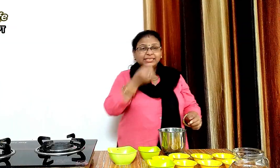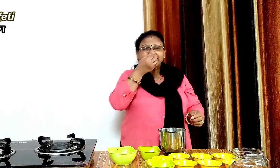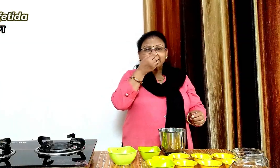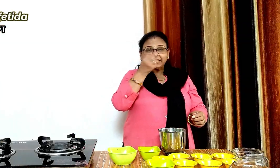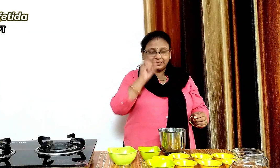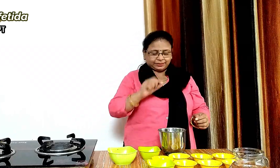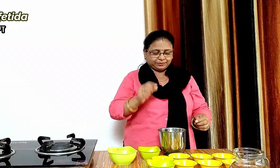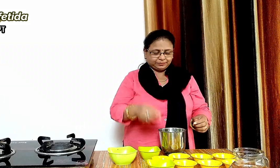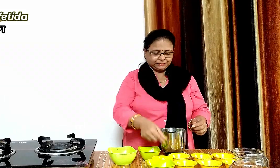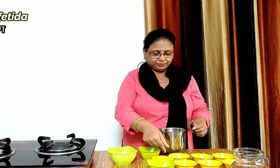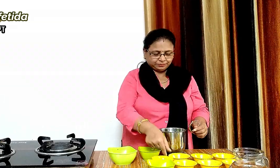चुटकी बरहींग